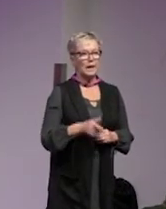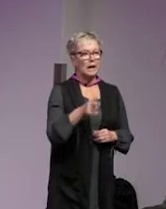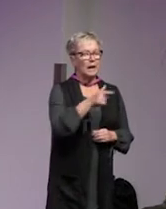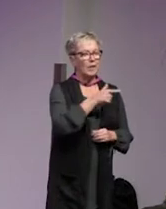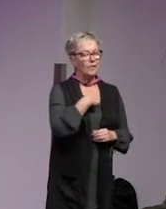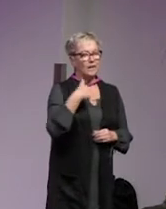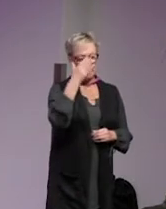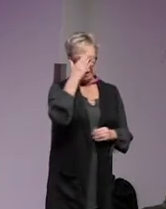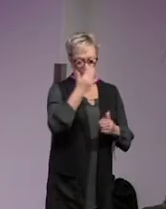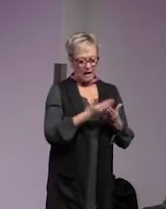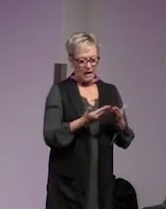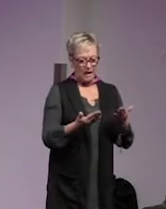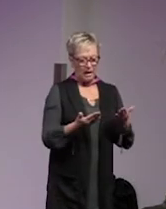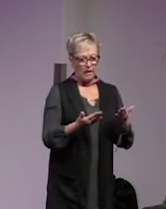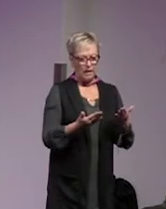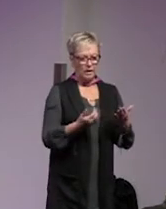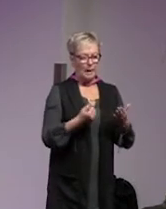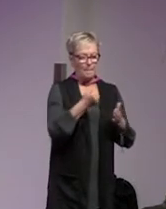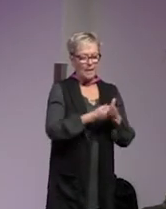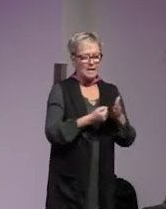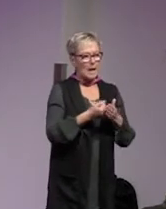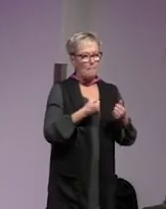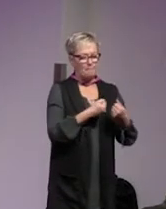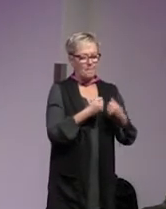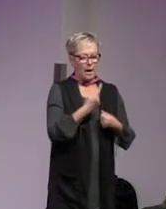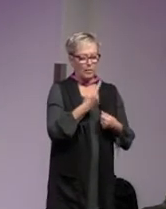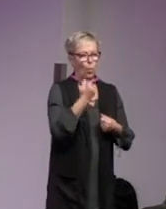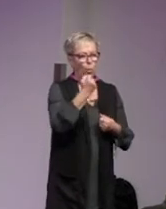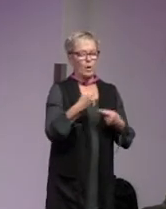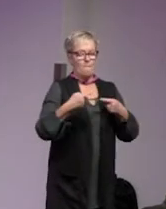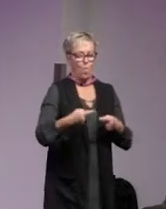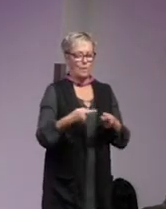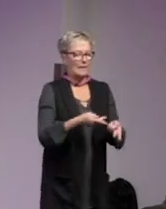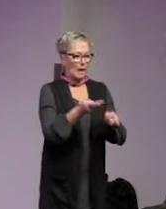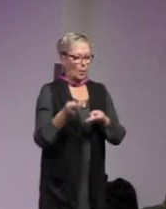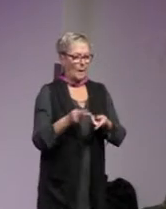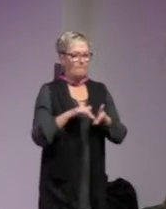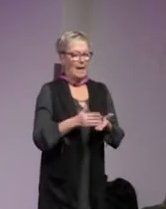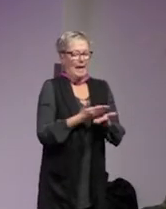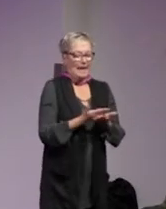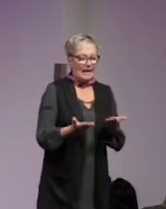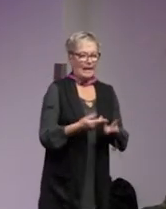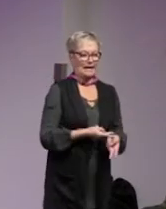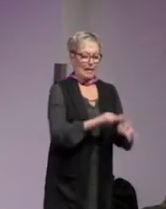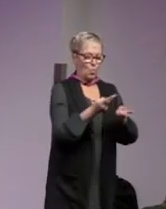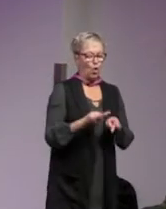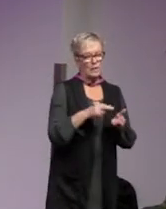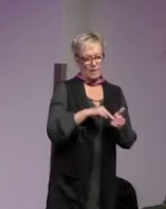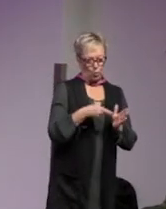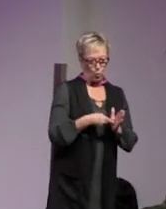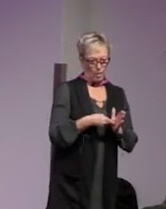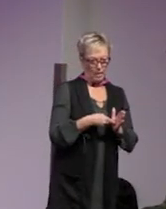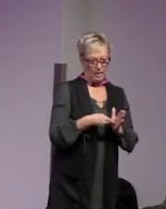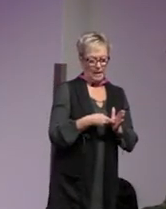kan inte bekämpa ett hot mot demokratin med icke-demokratiska metoder